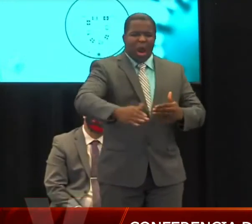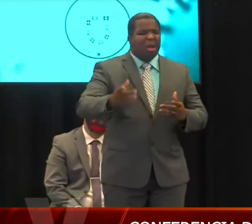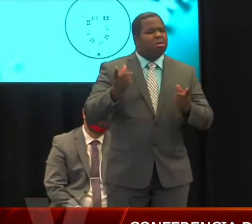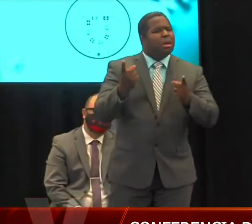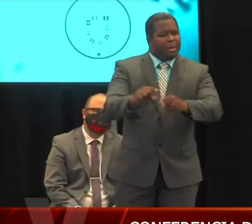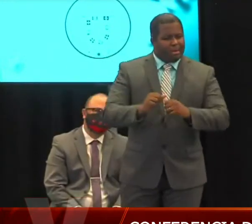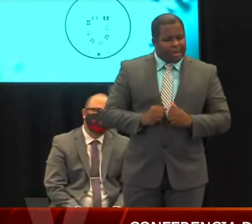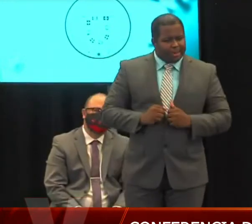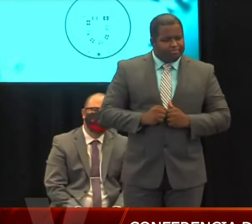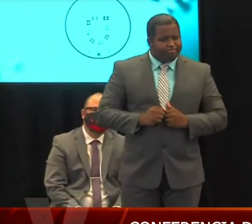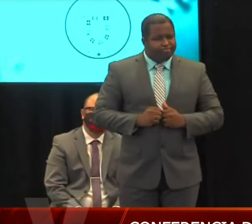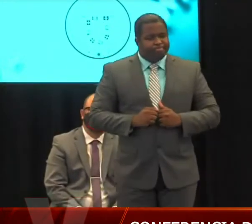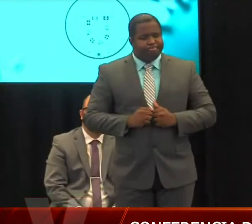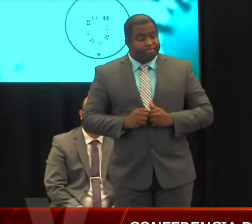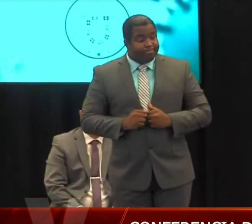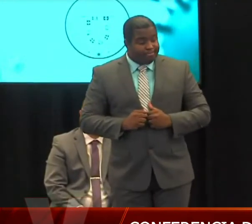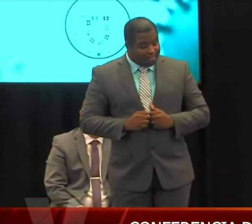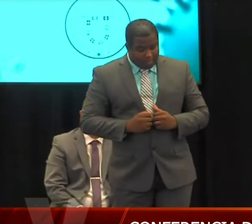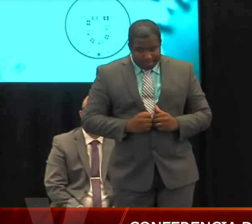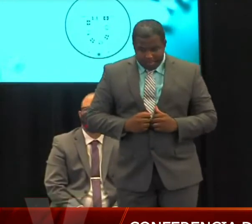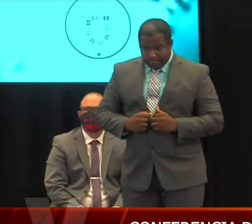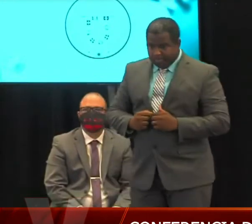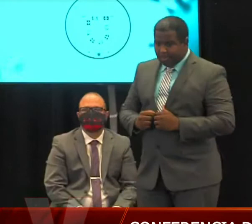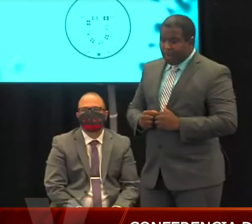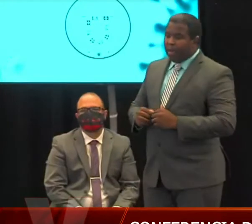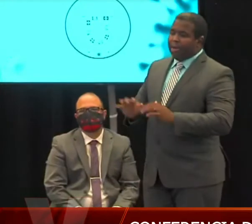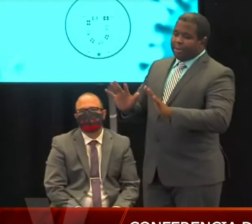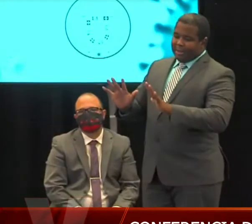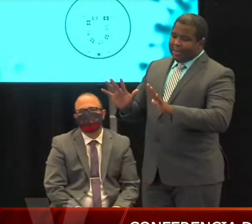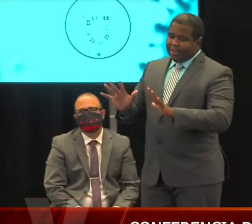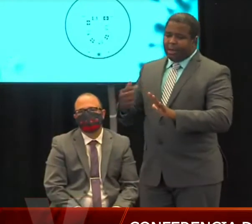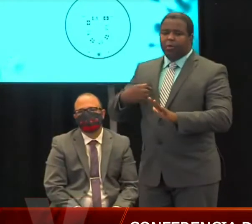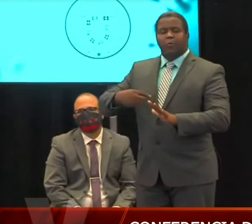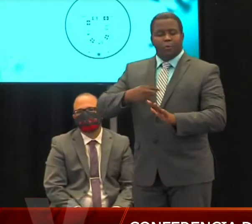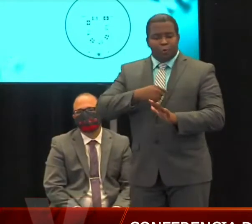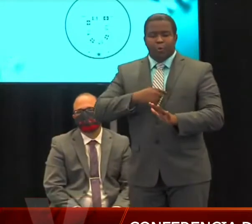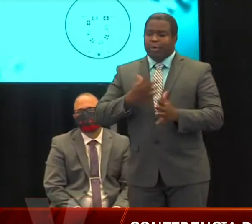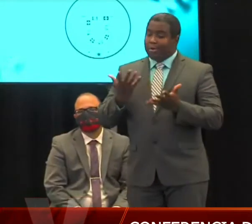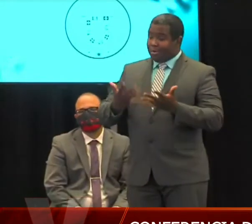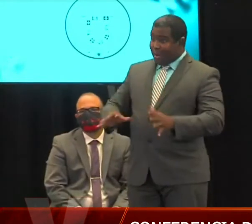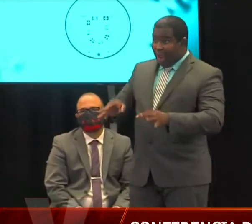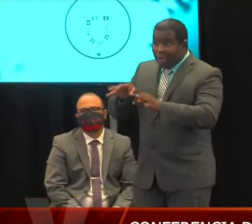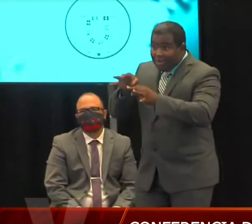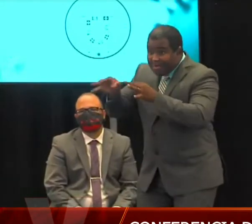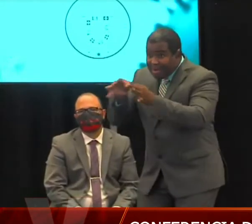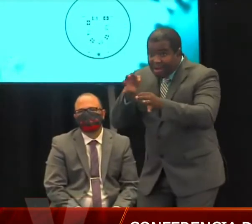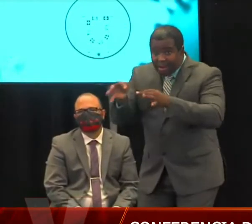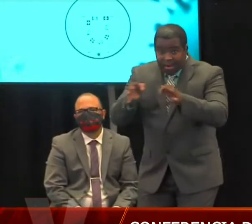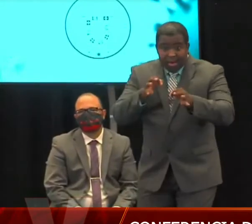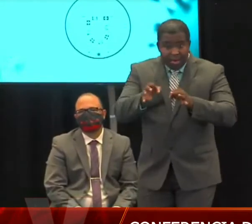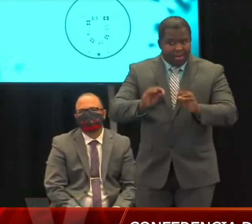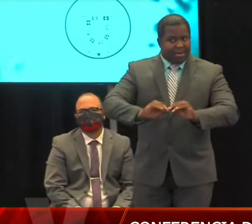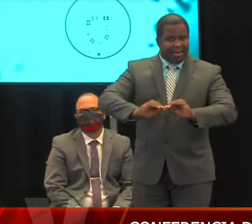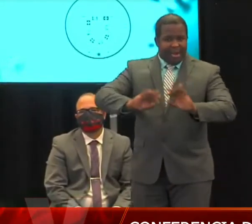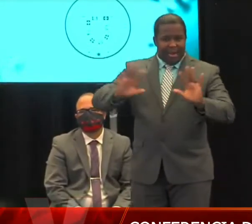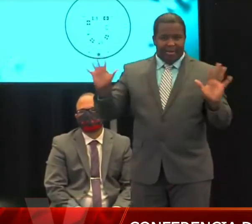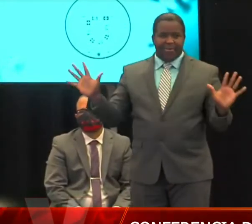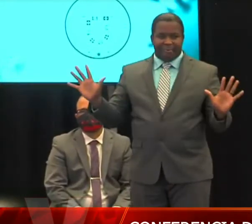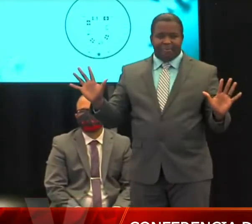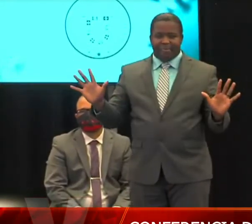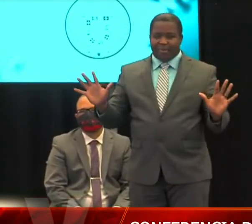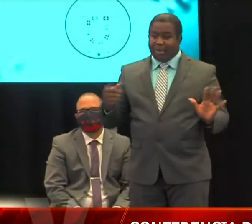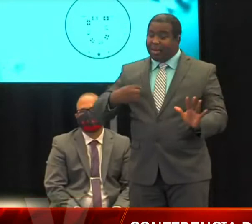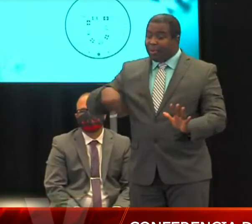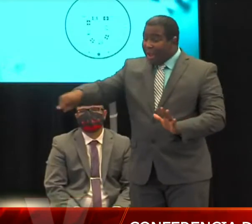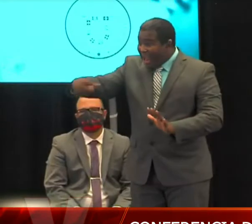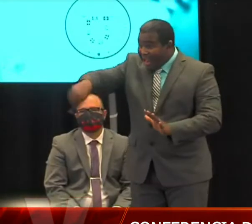de hecho, hemos manifestado en una y otra ocasión, durante esta presentación, que todos van a continuar participando de las reuniones